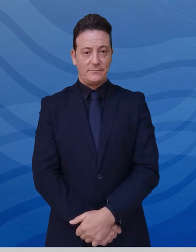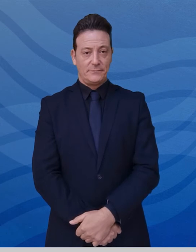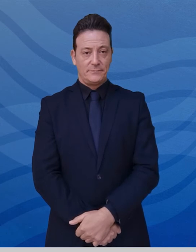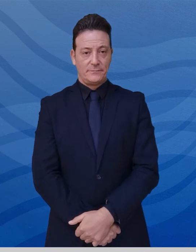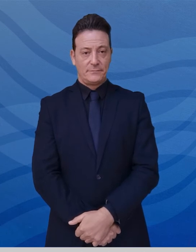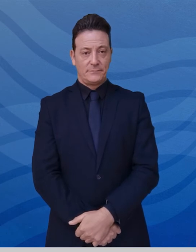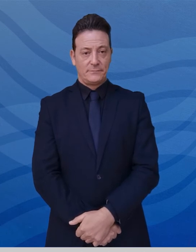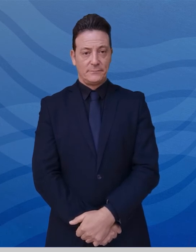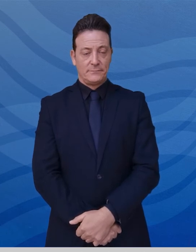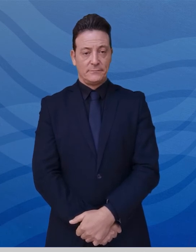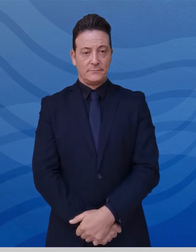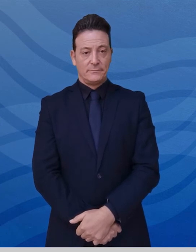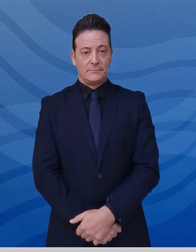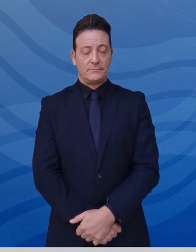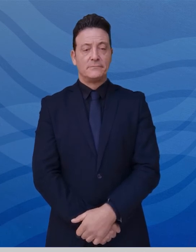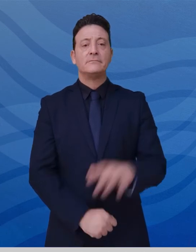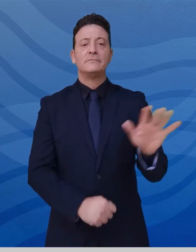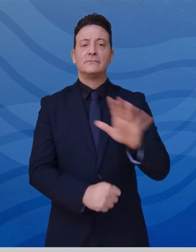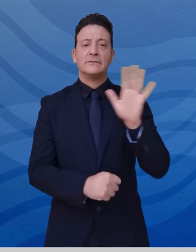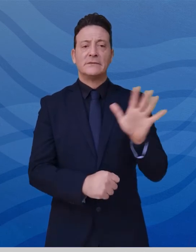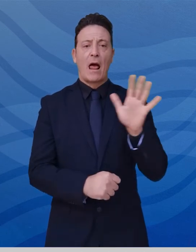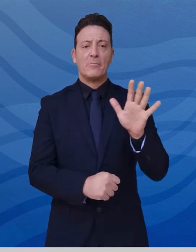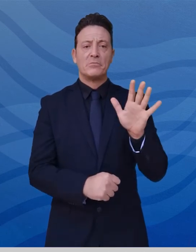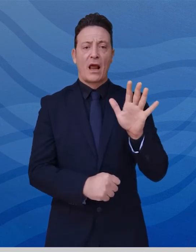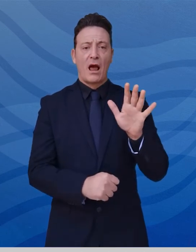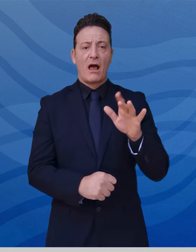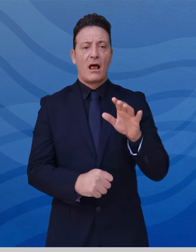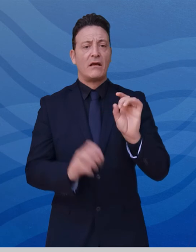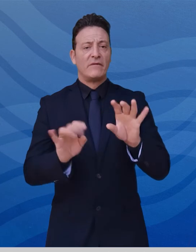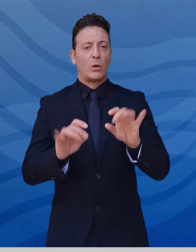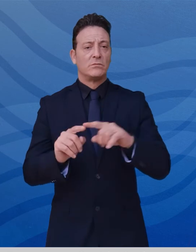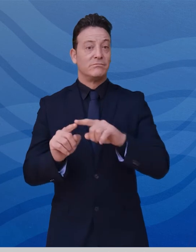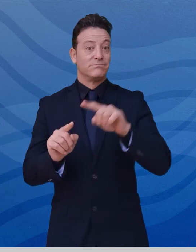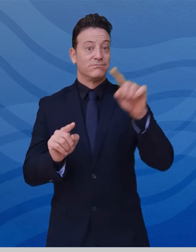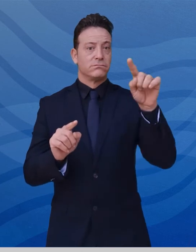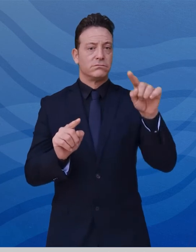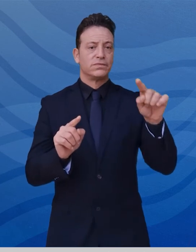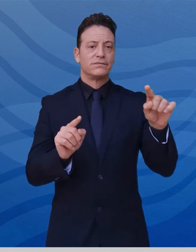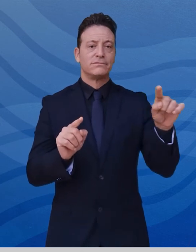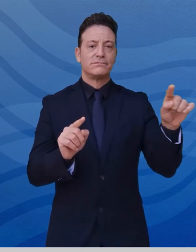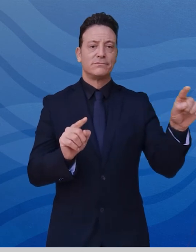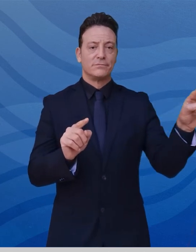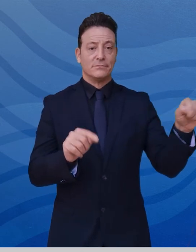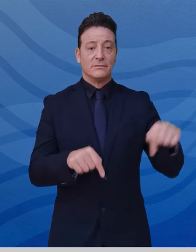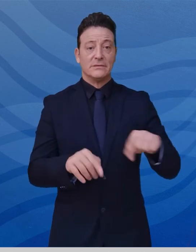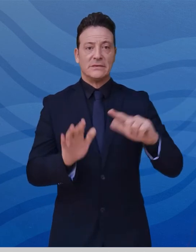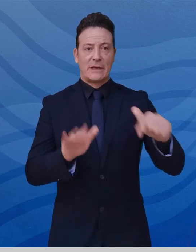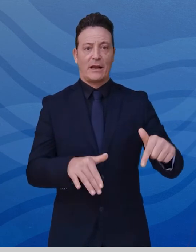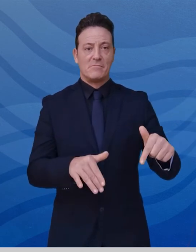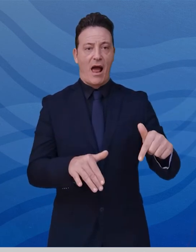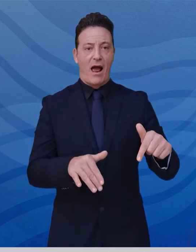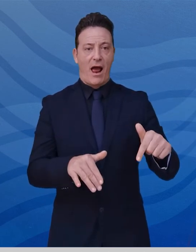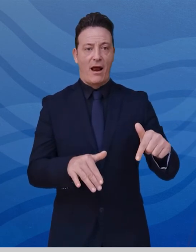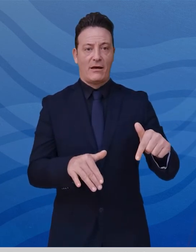in conclusione essersi fermato il trend ascendente dei casi che in questa settimana è